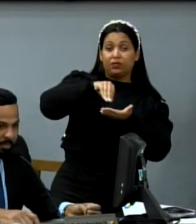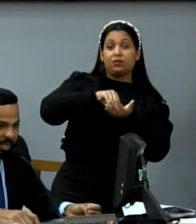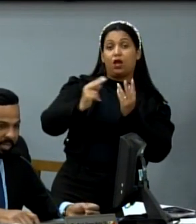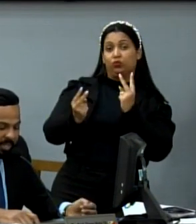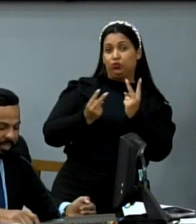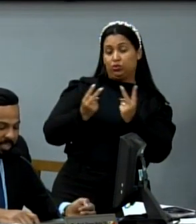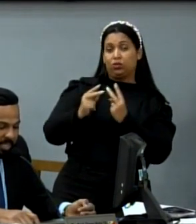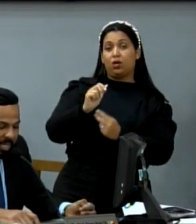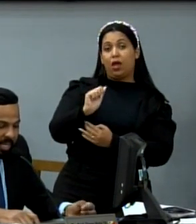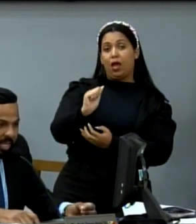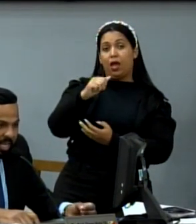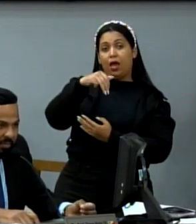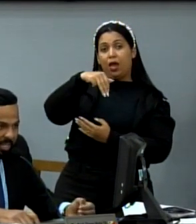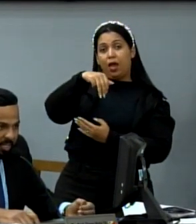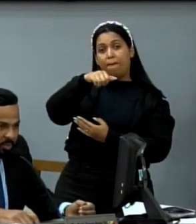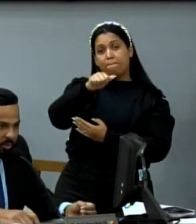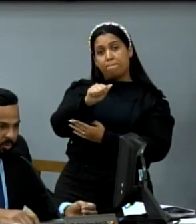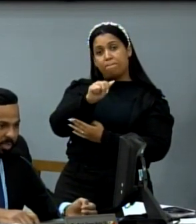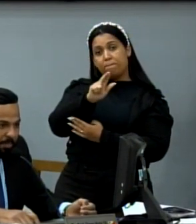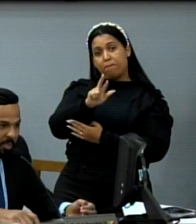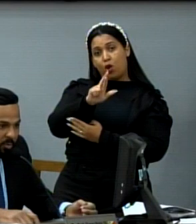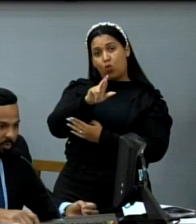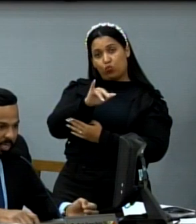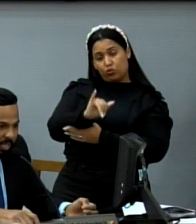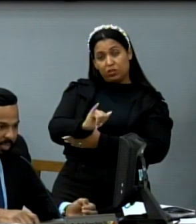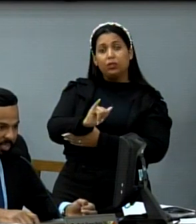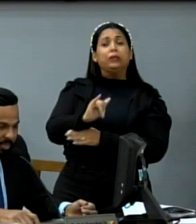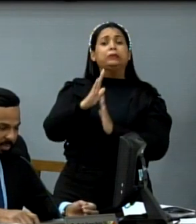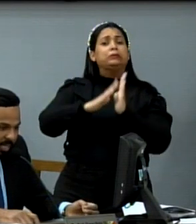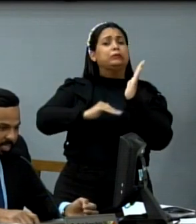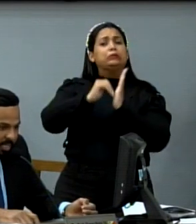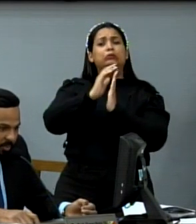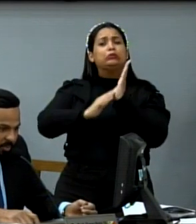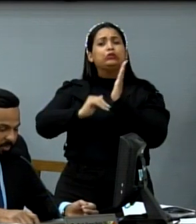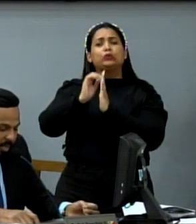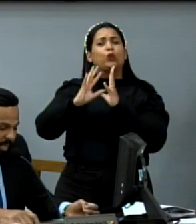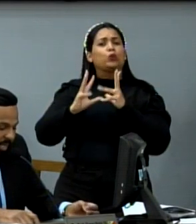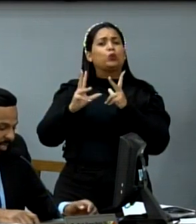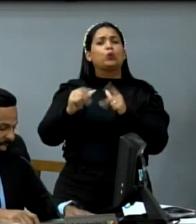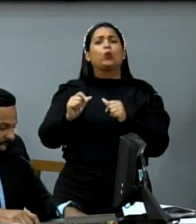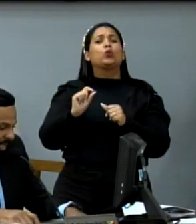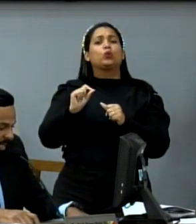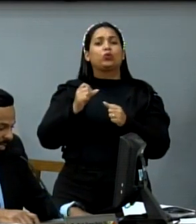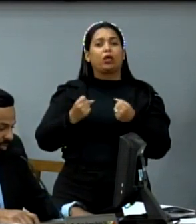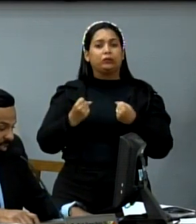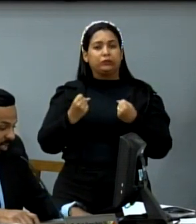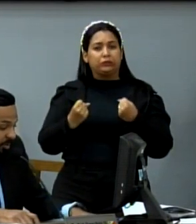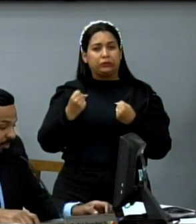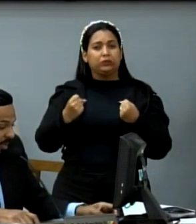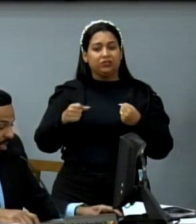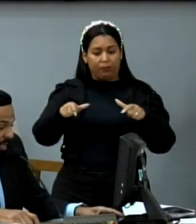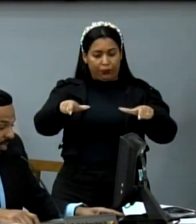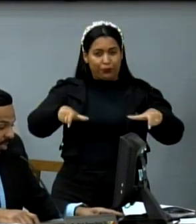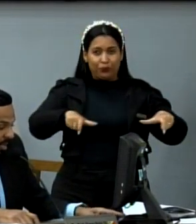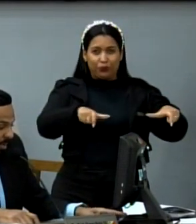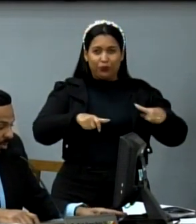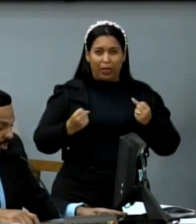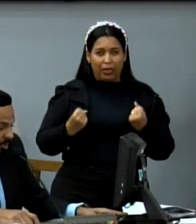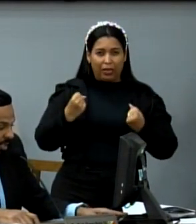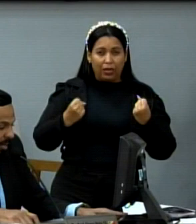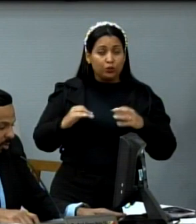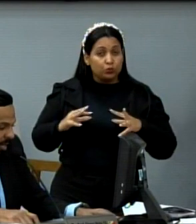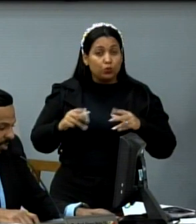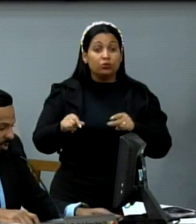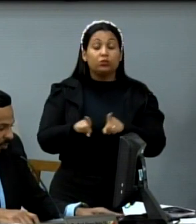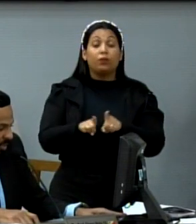Mauri, também, Hernandes, que revitalizou toda a pintura de trânsito ali naquela região, e também